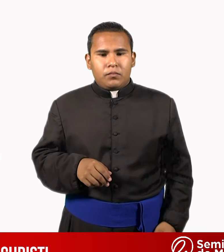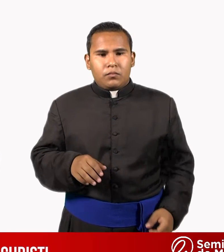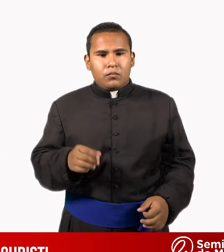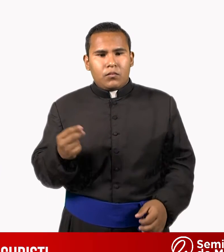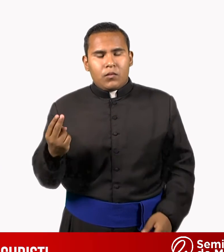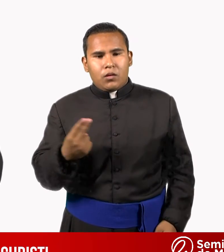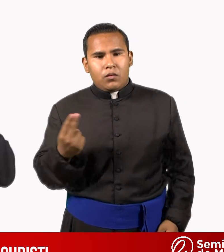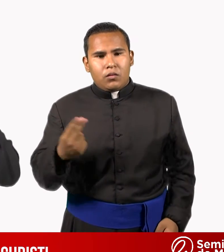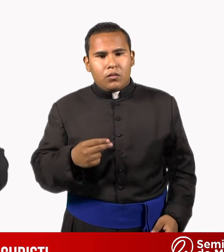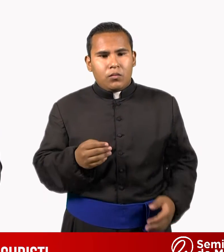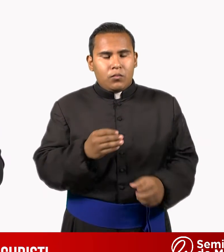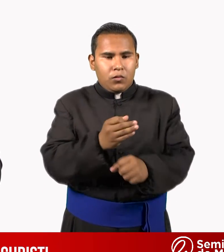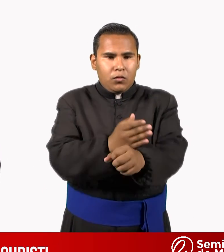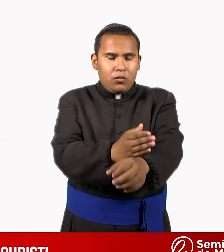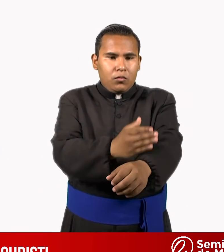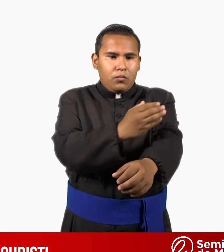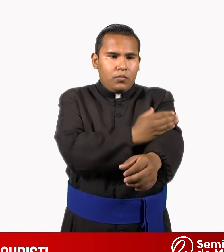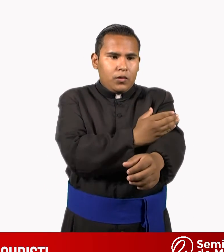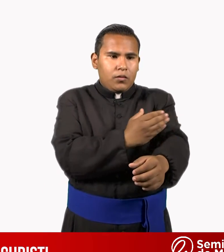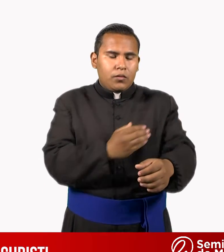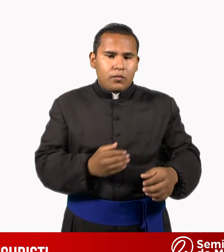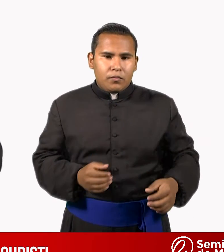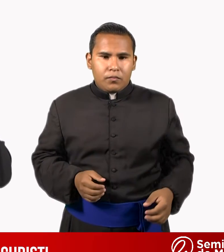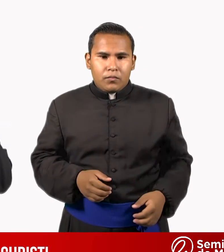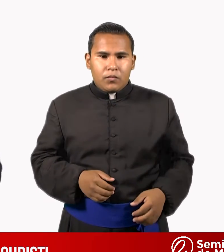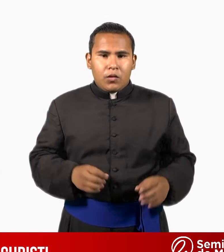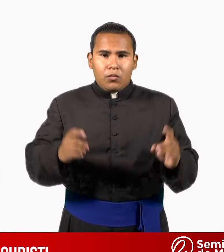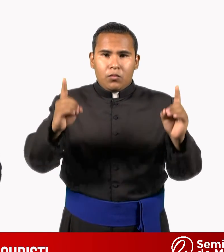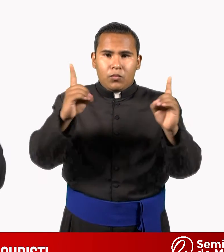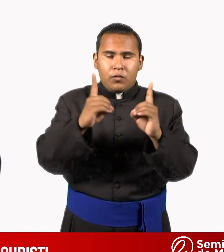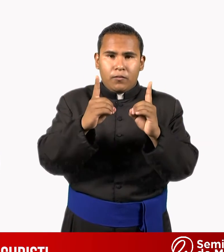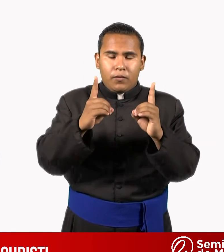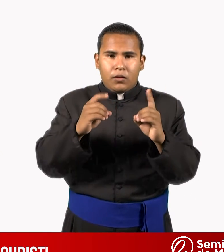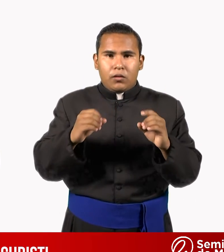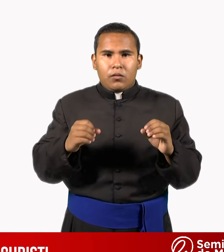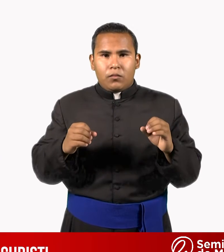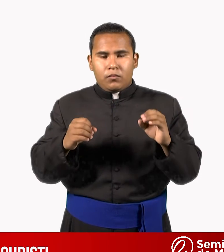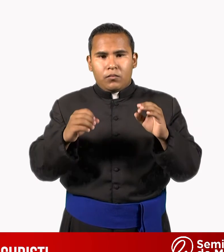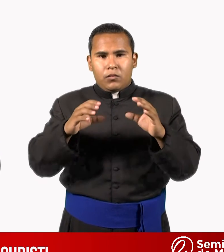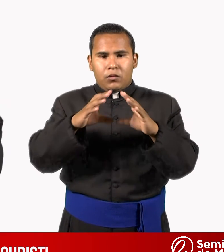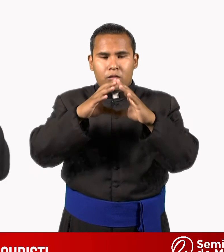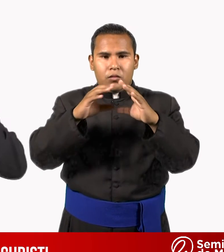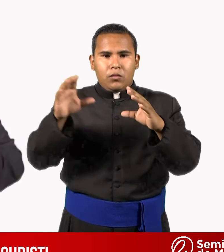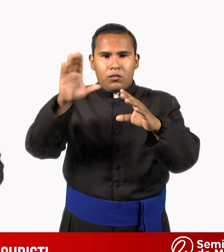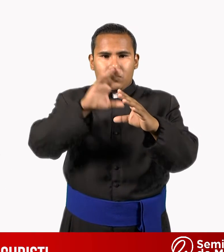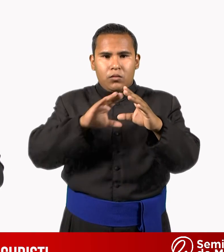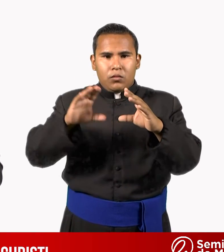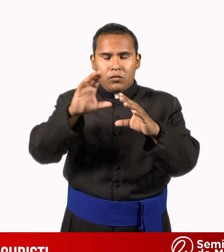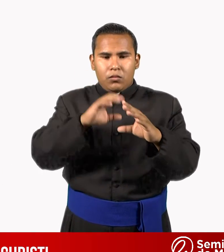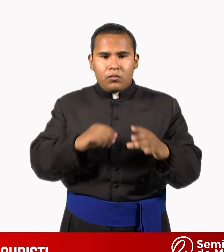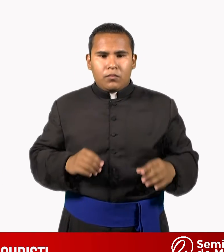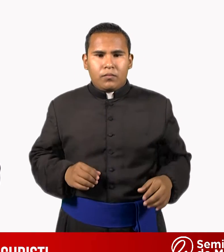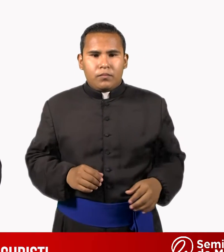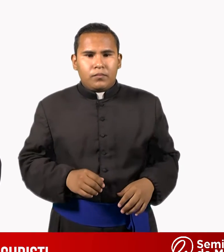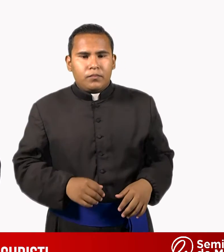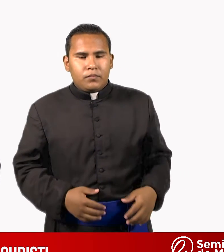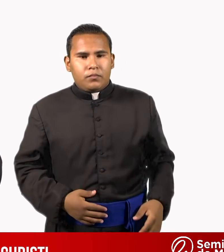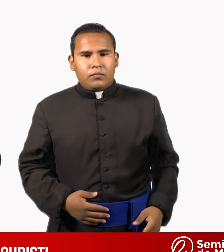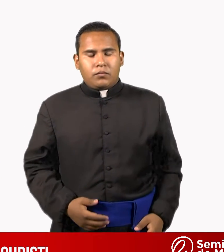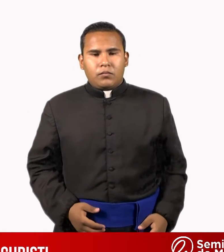que nos acompañe. Y cuando estamos frente al sagrario, cuando estamos frente a la custodia.